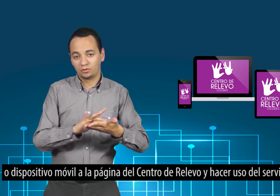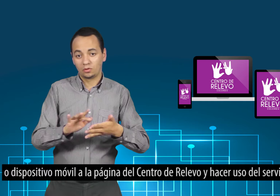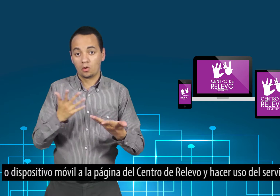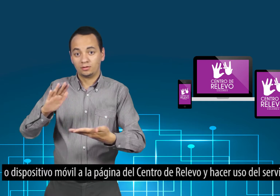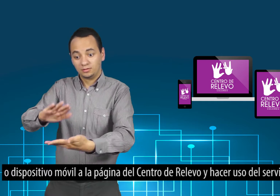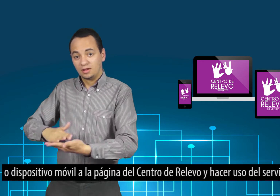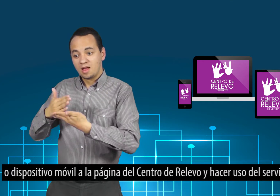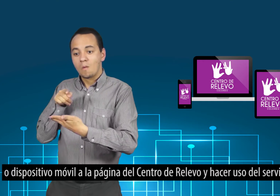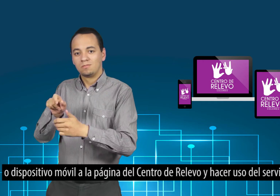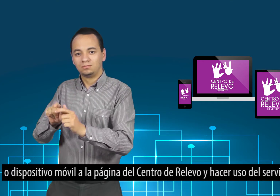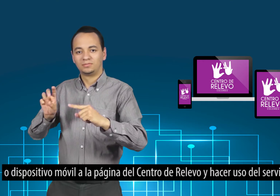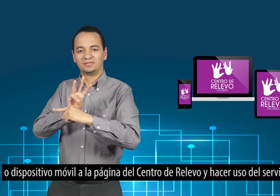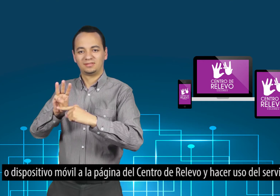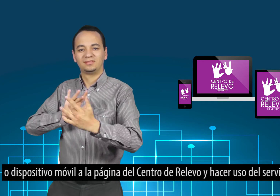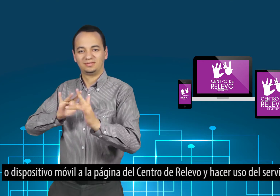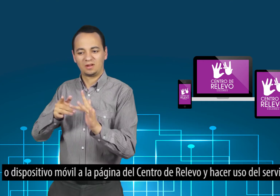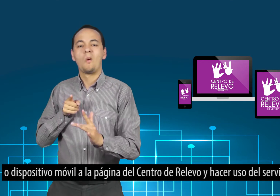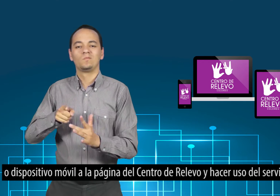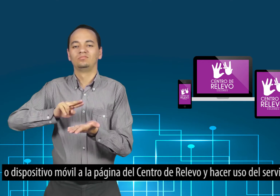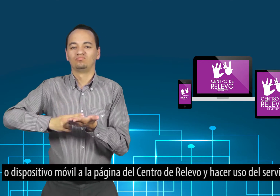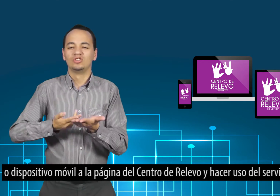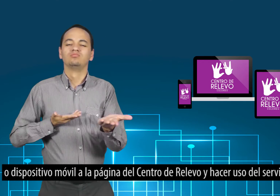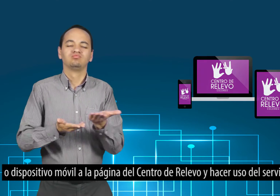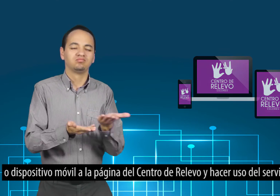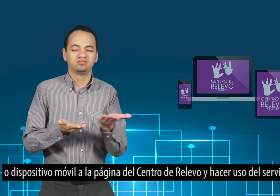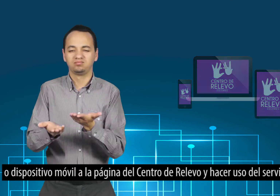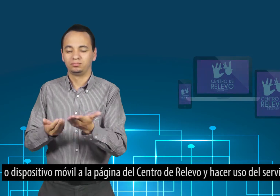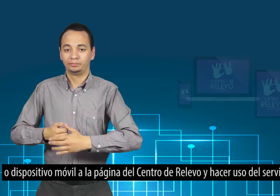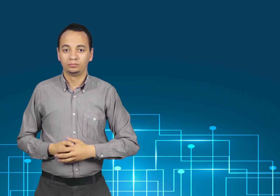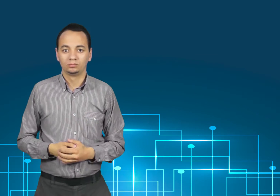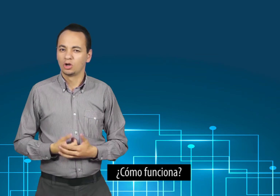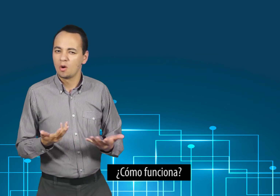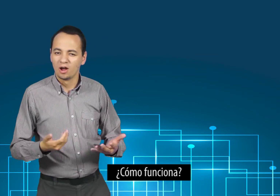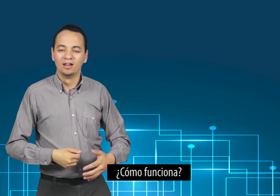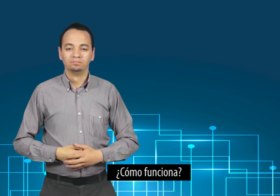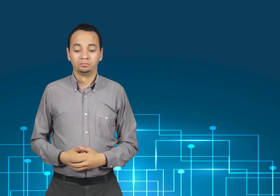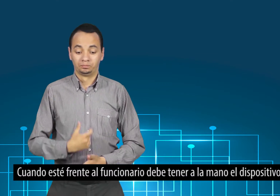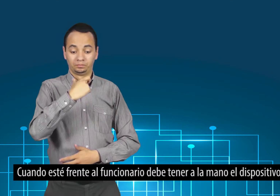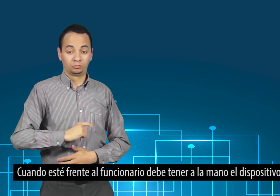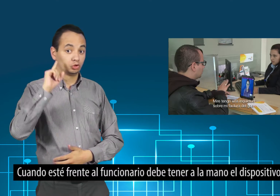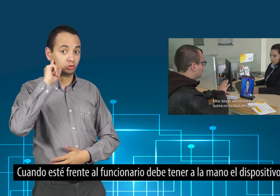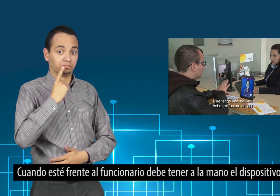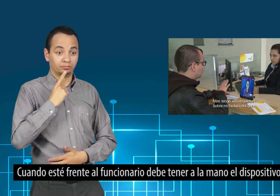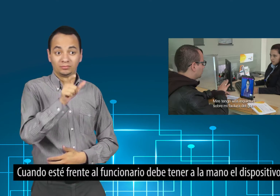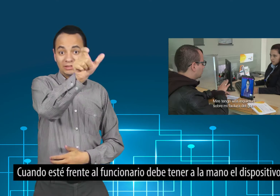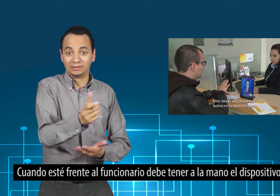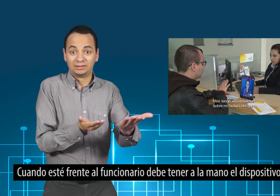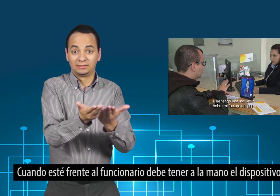dispositivo móvil a la página del centro de relevo y hacer uso del servicio. ¿Cómo funciona? Cuando esté frente al funcionario, debe tener